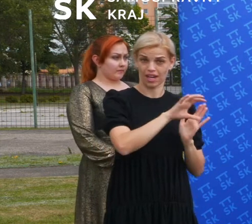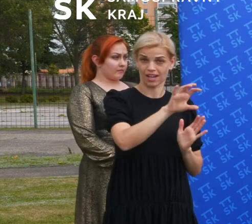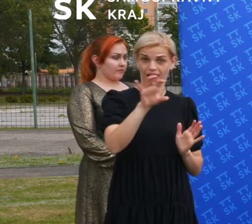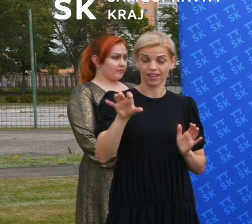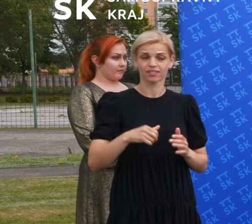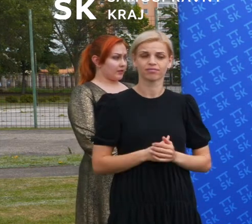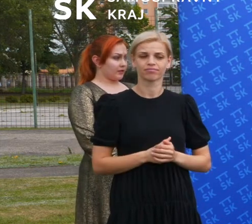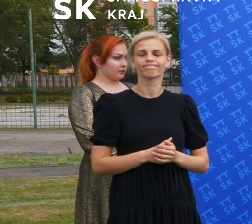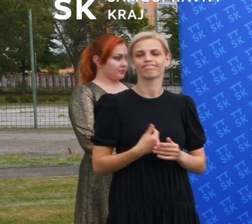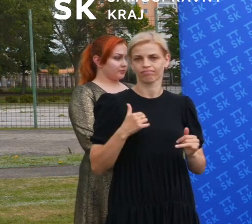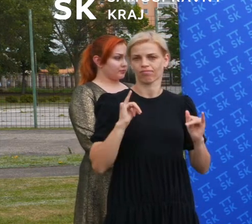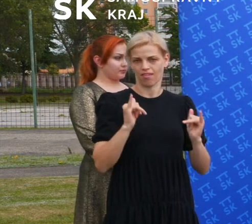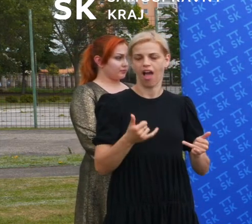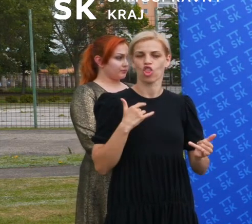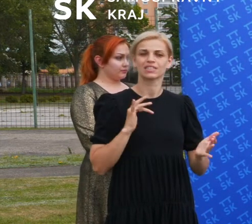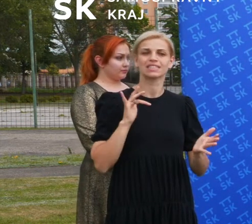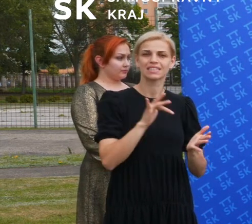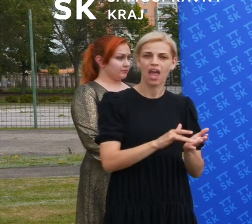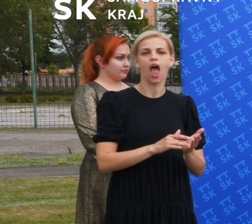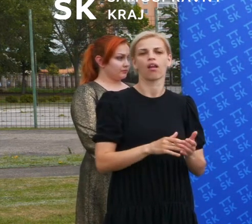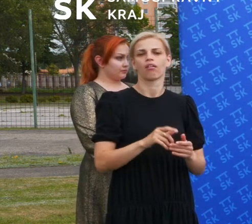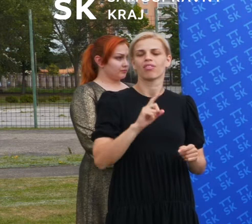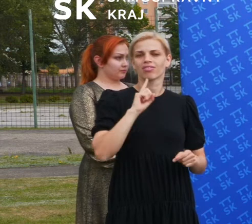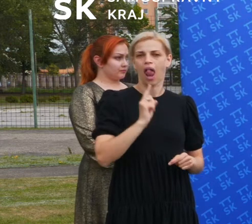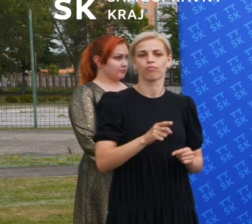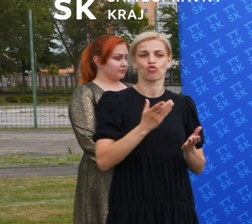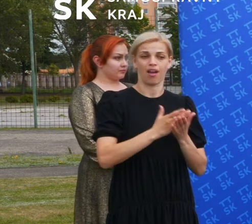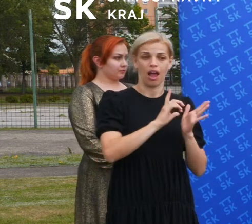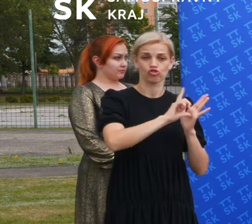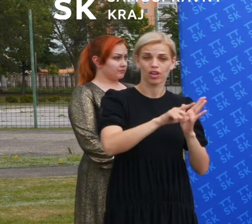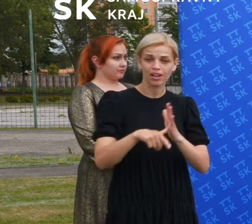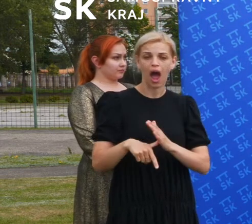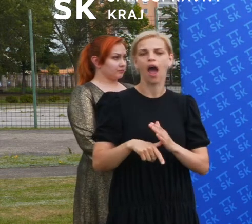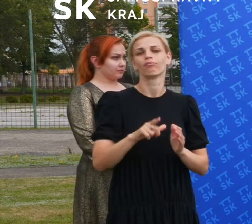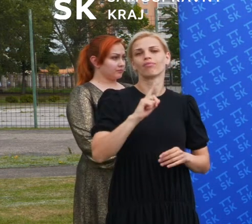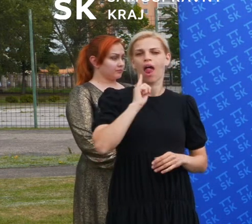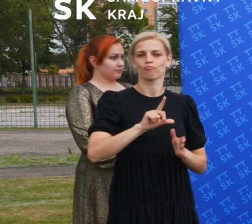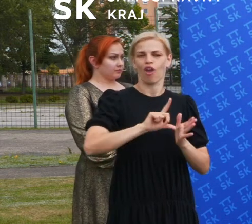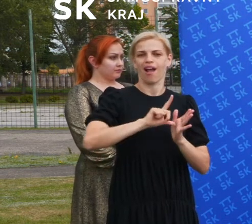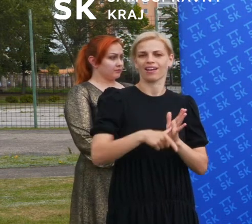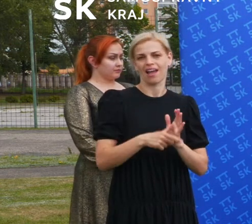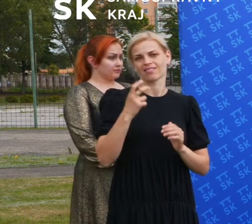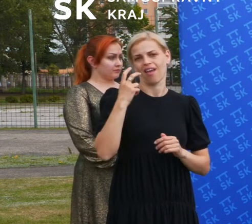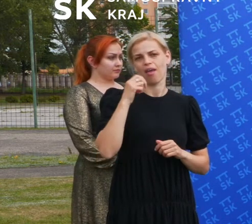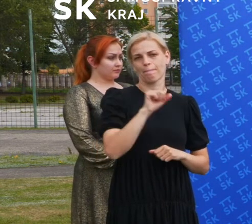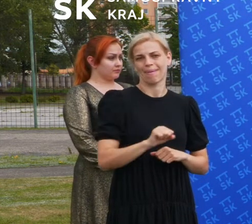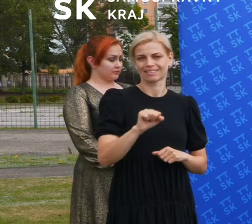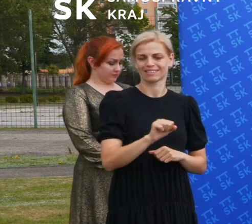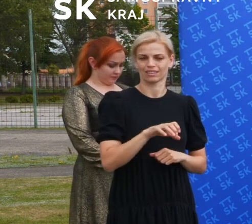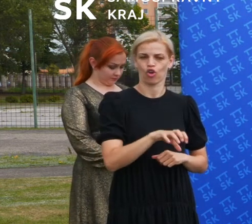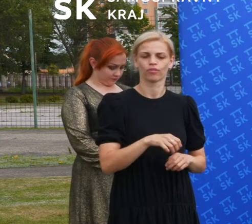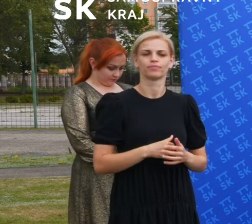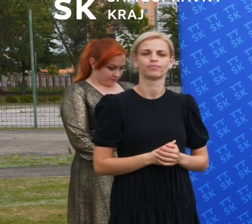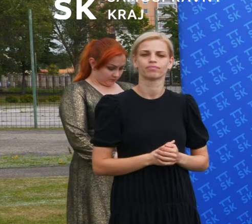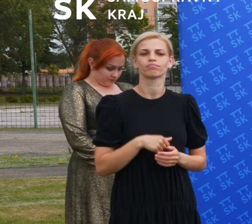Cielom zväzu je mať v každom kraji, najlepšie v krajskom meste, takúto akadémiu a hovorím už, že s viacerými sa